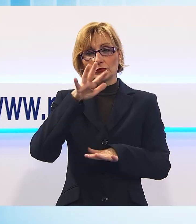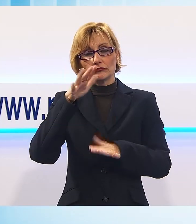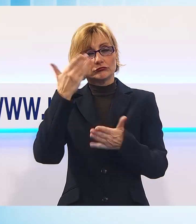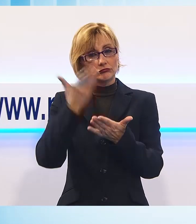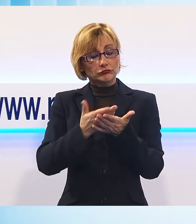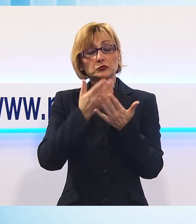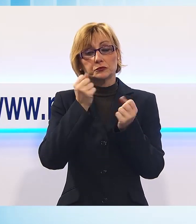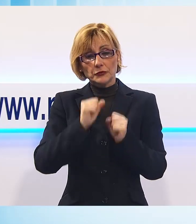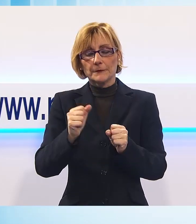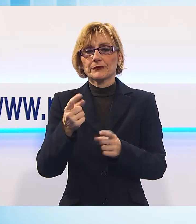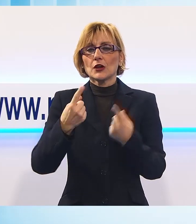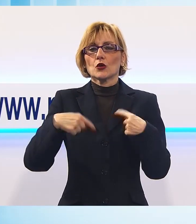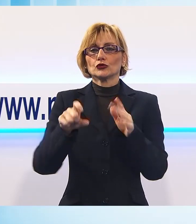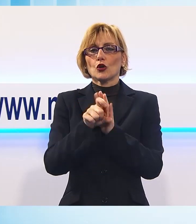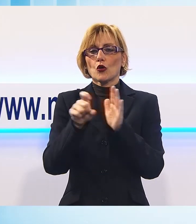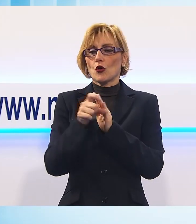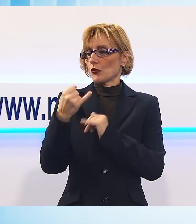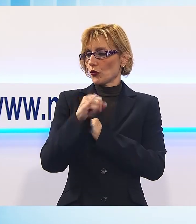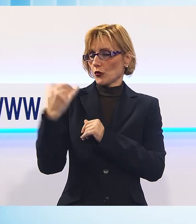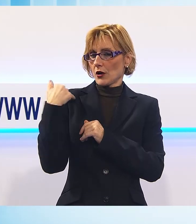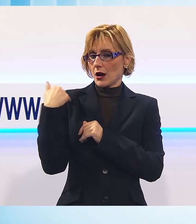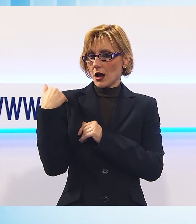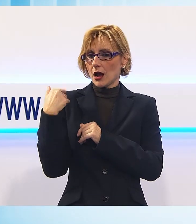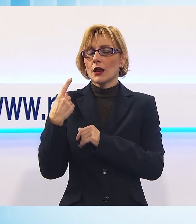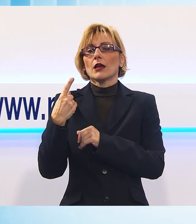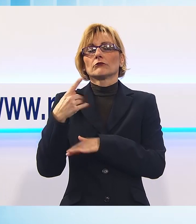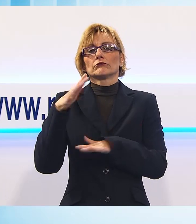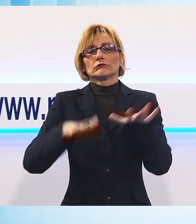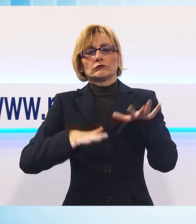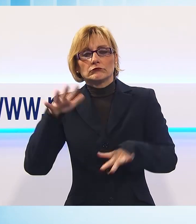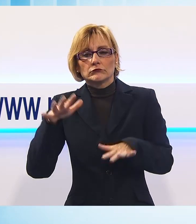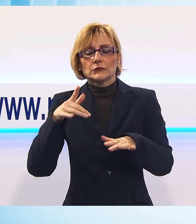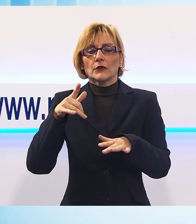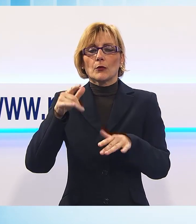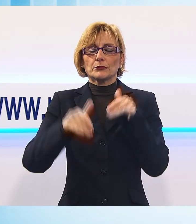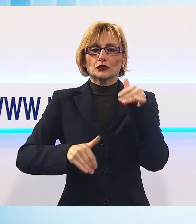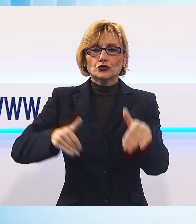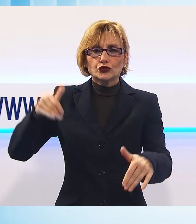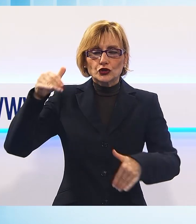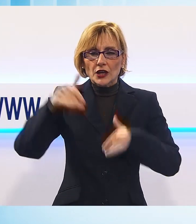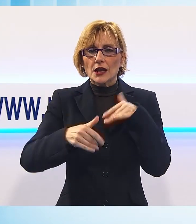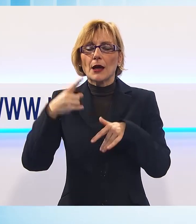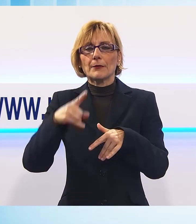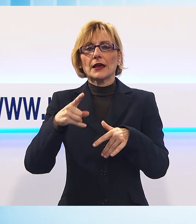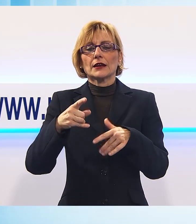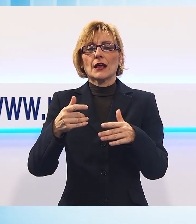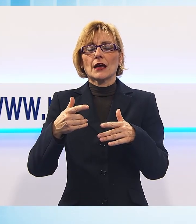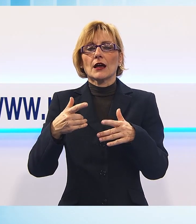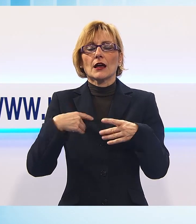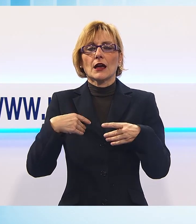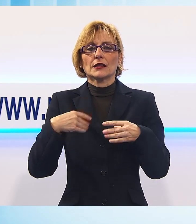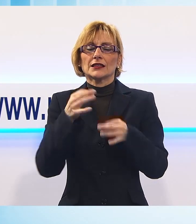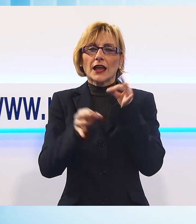consiglio comunale è emersa l'intenzione da parte dell'amministrazione di realizzare la piscina destinata alla riabilitazione all